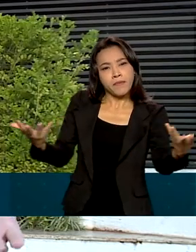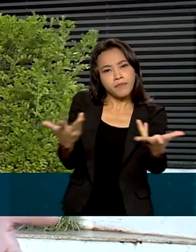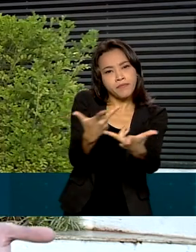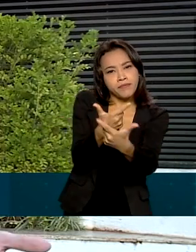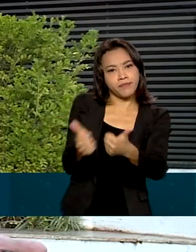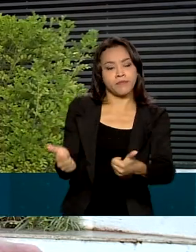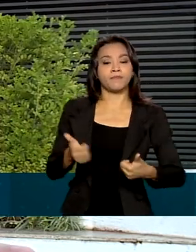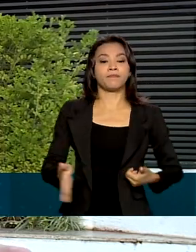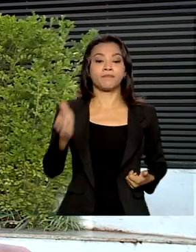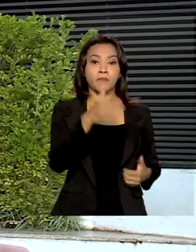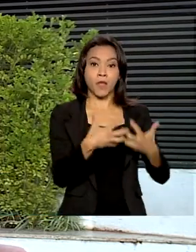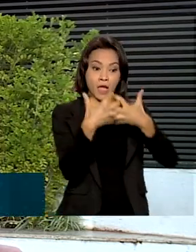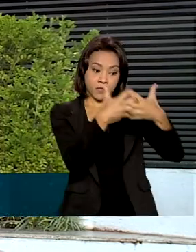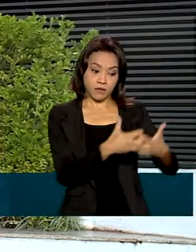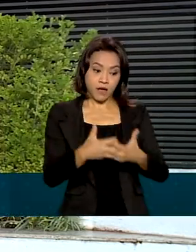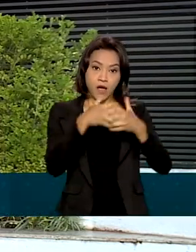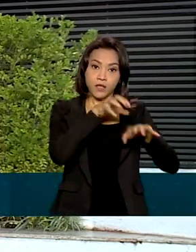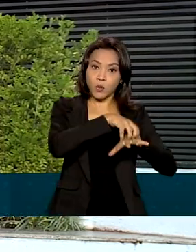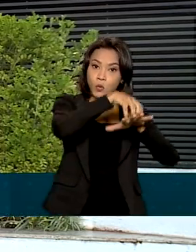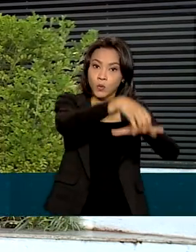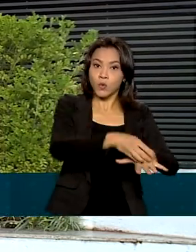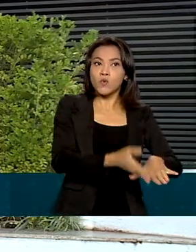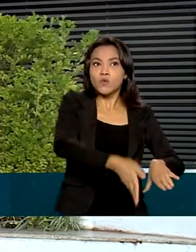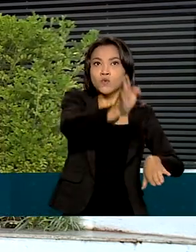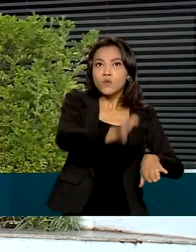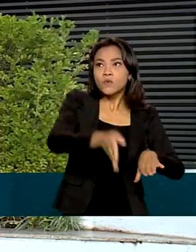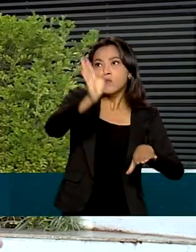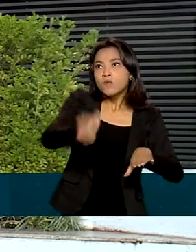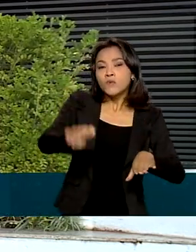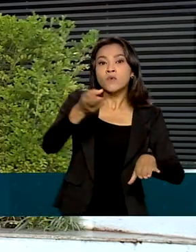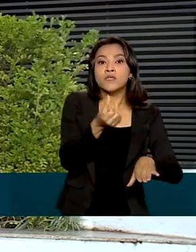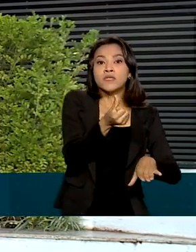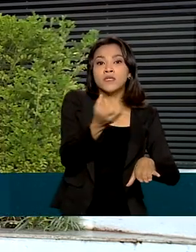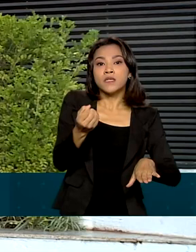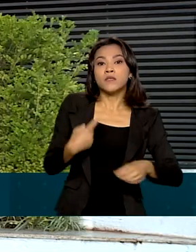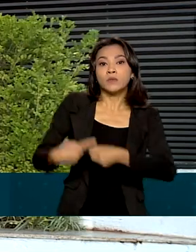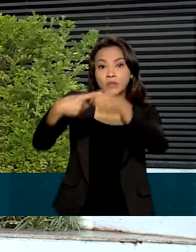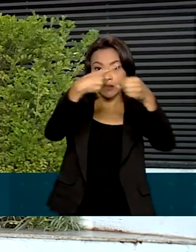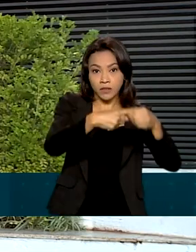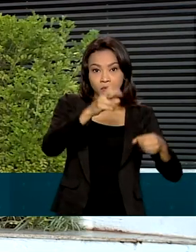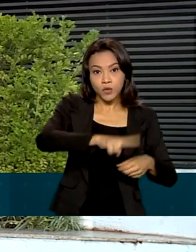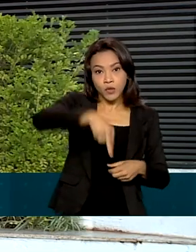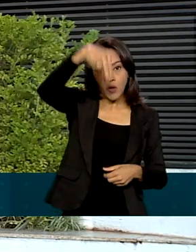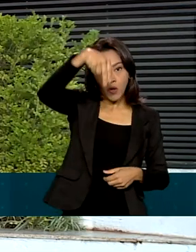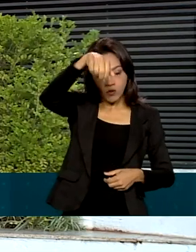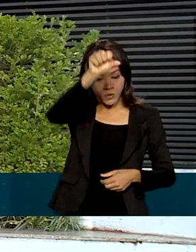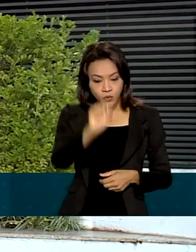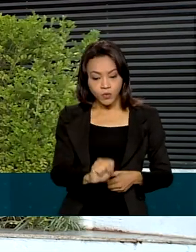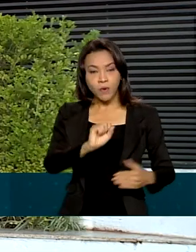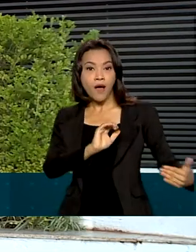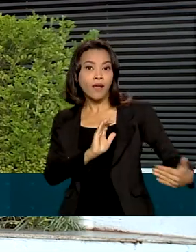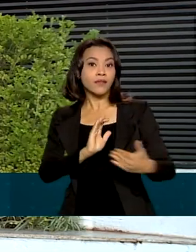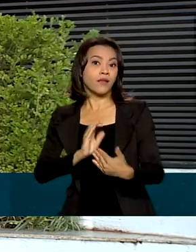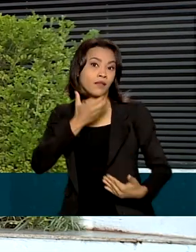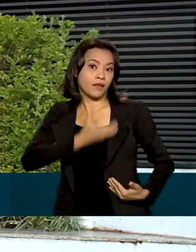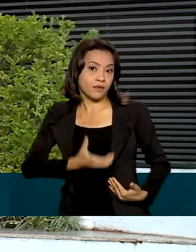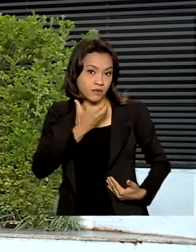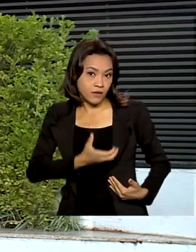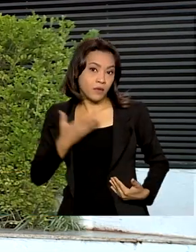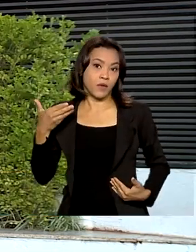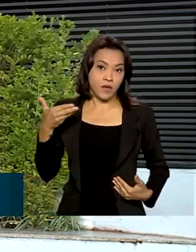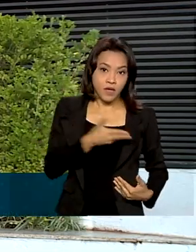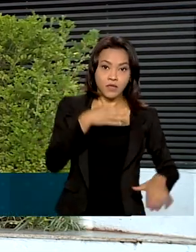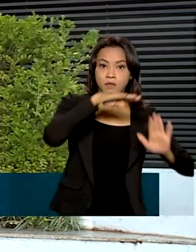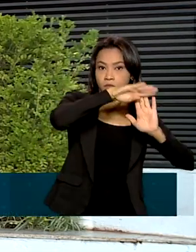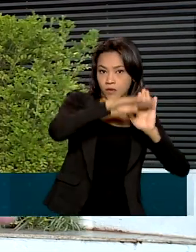carretas do Banco do Brasil visitarão mais de 600 municípios de norte a sul do país. Até dezembro, o Circuito Agro 2022